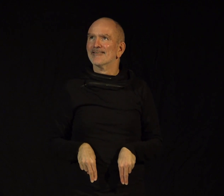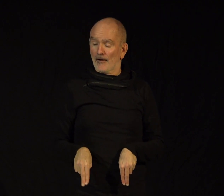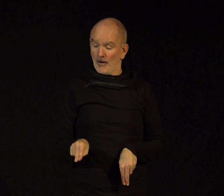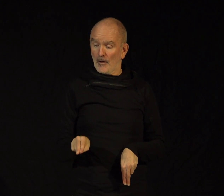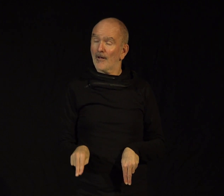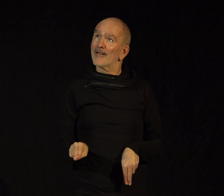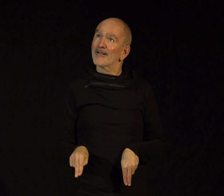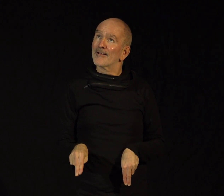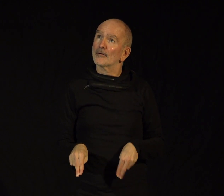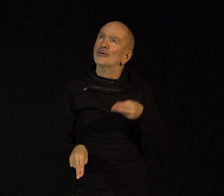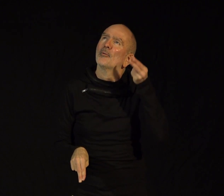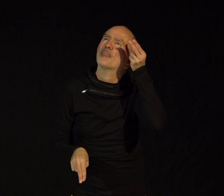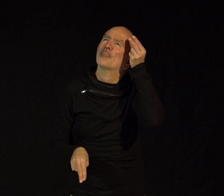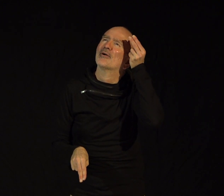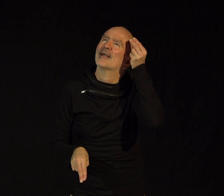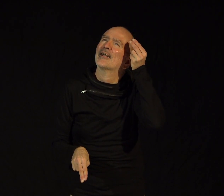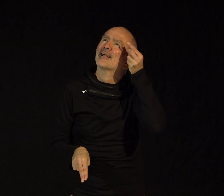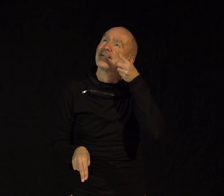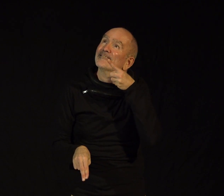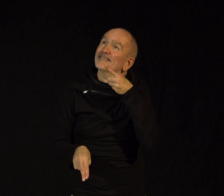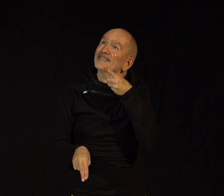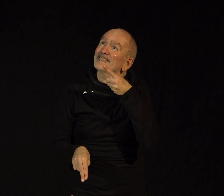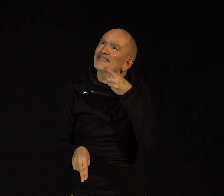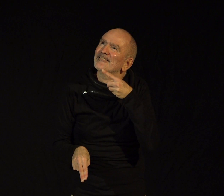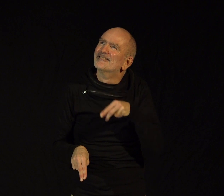Cette leçon vaut bien un fromage, sans doute.